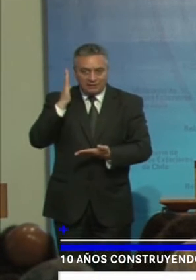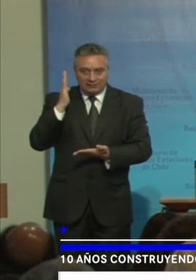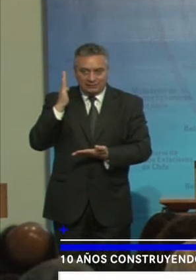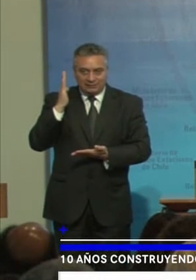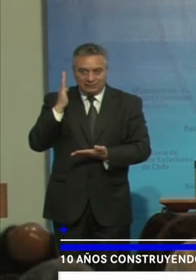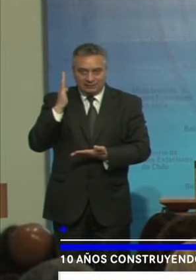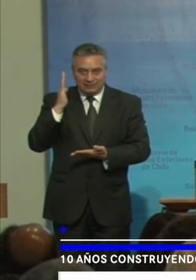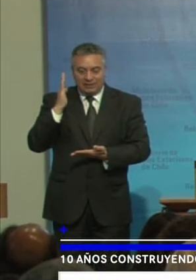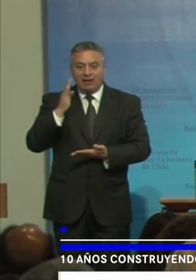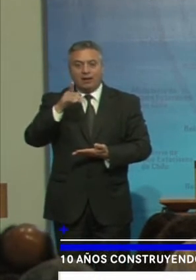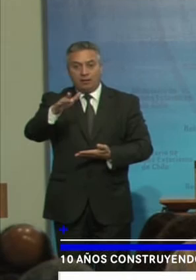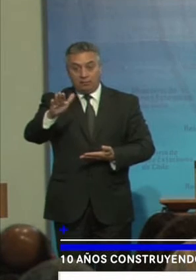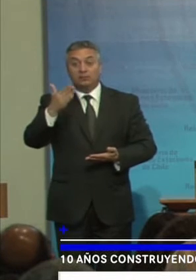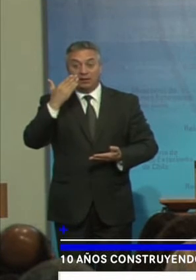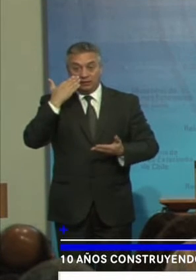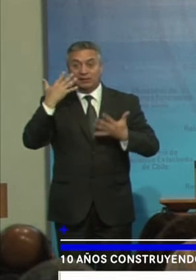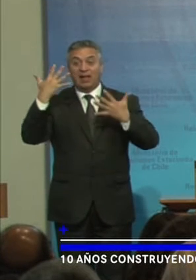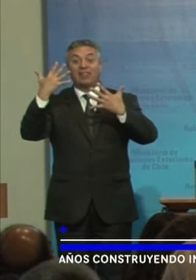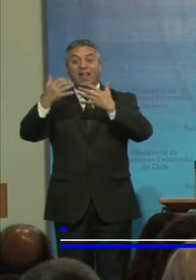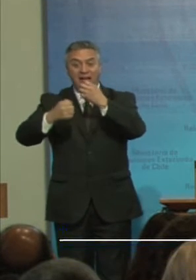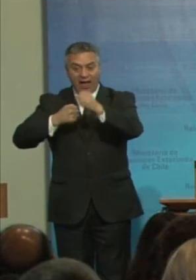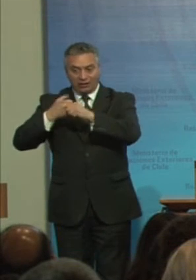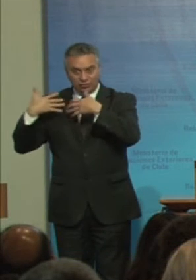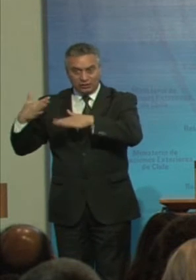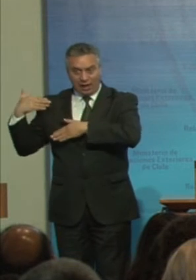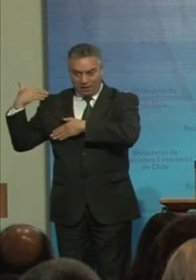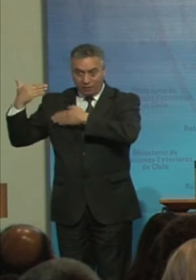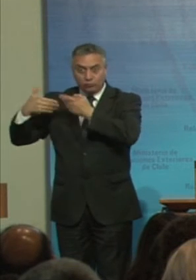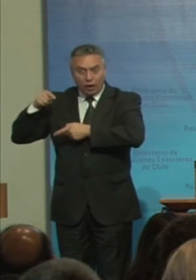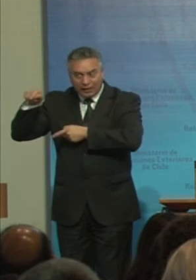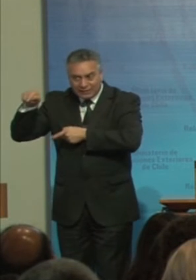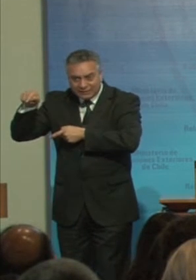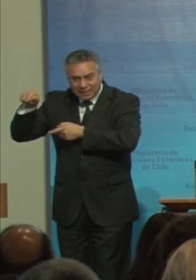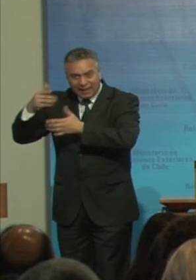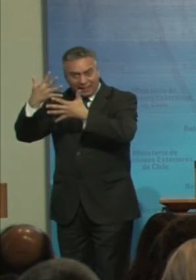Han pasado Casi diez años De aquel hecho Histórico Que generó Una